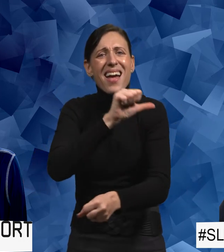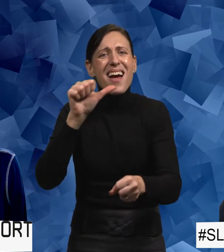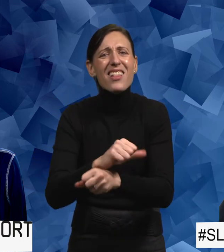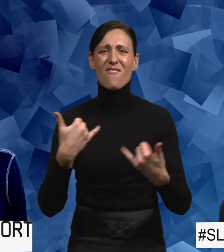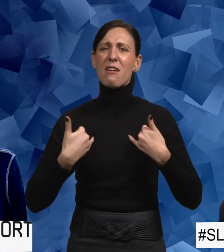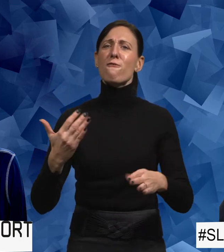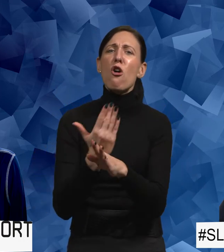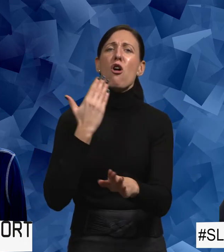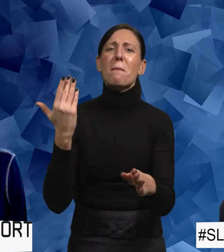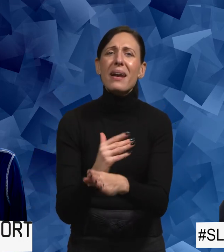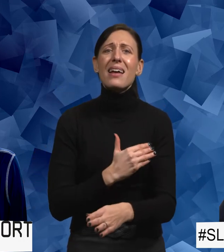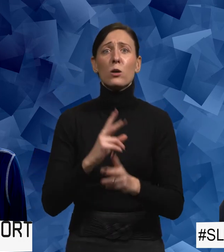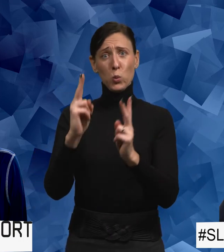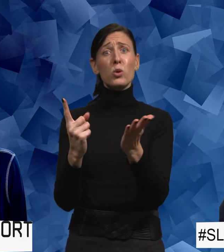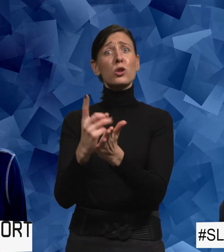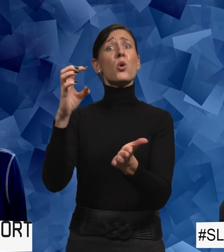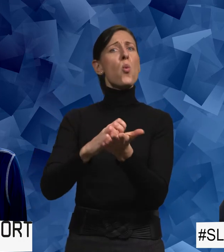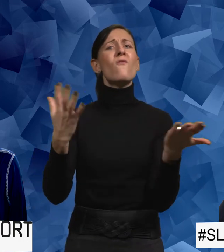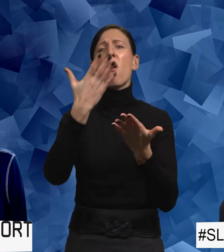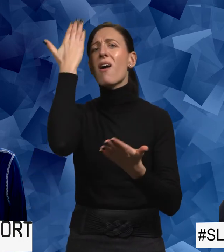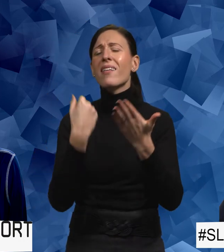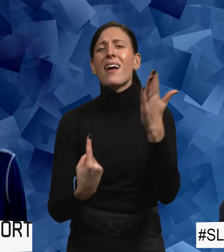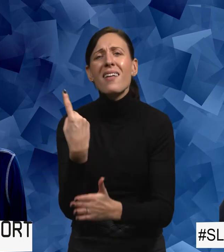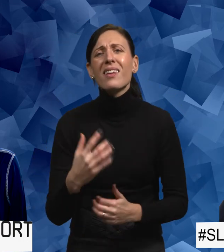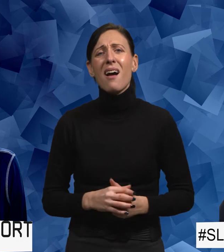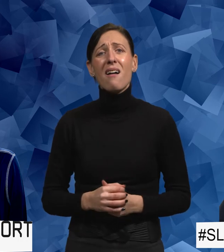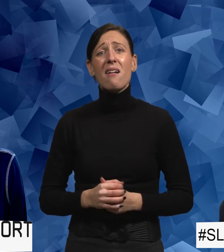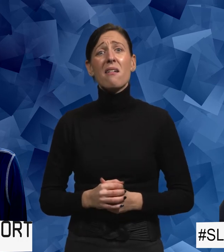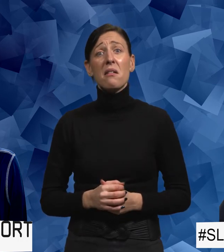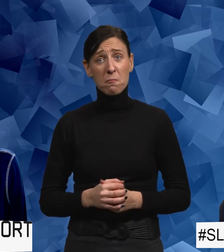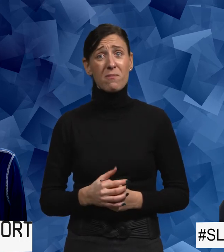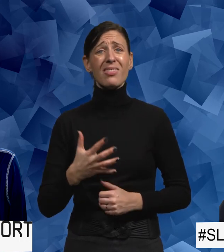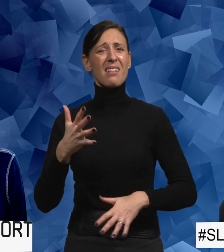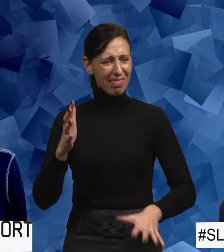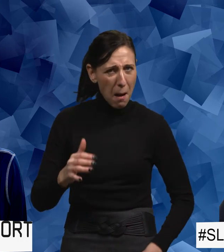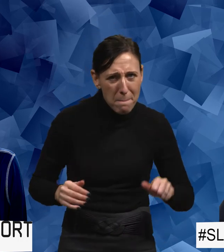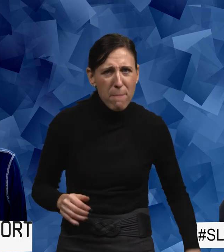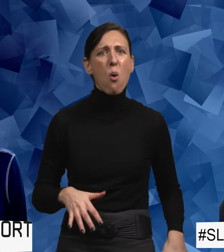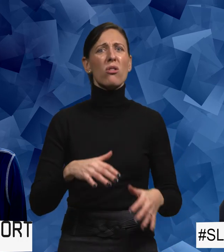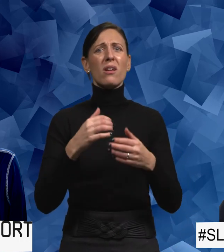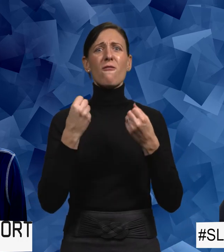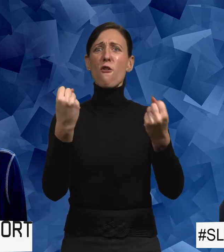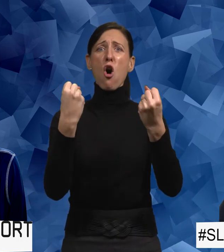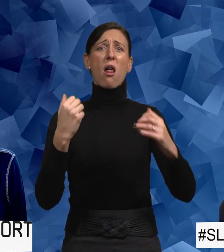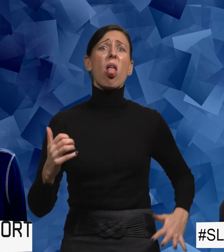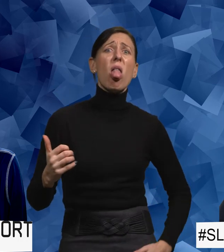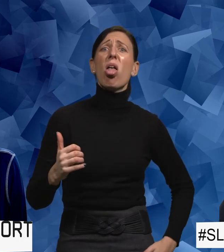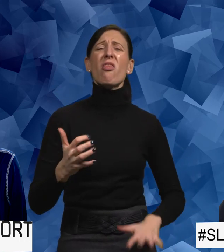Hur ska vi förbereda oss? Vad är det för situationer som kan hända? Ta bort handen från föraren. Sätt dig i